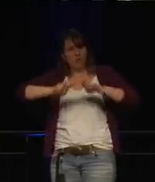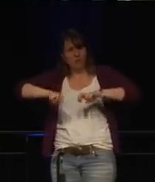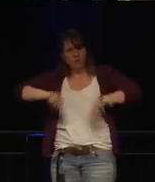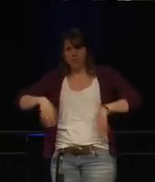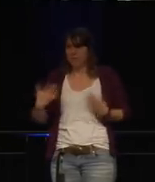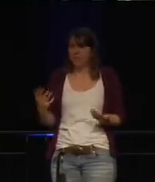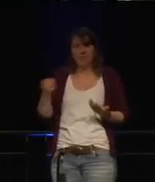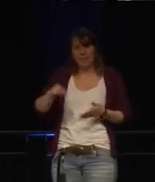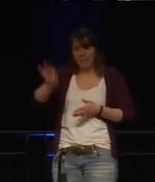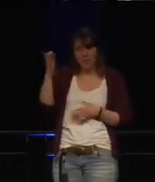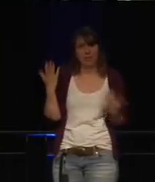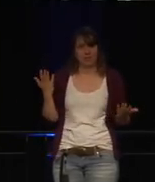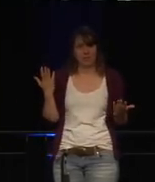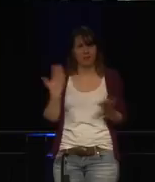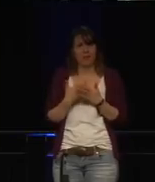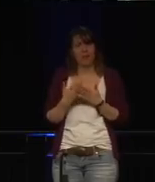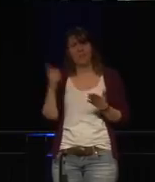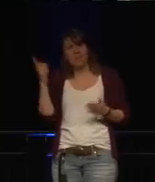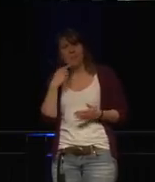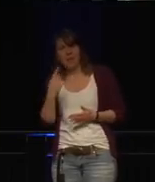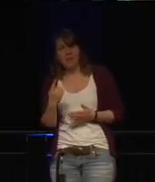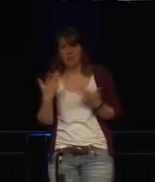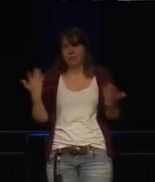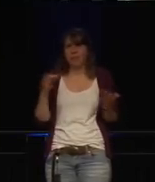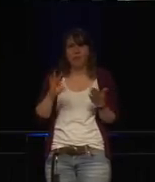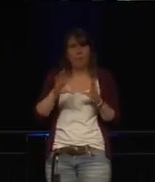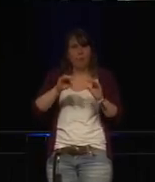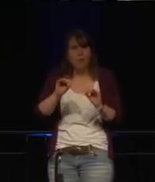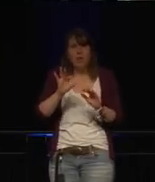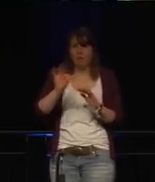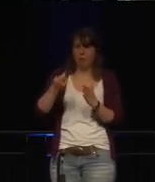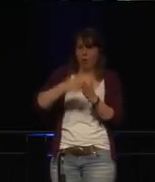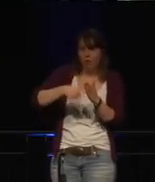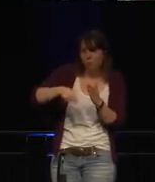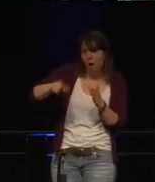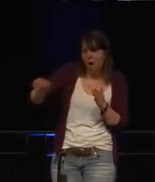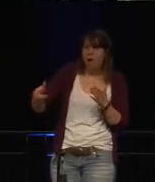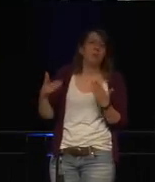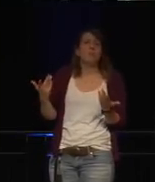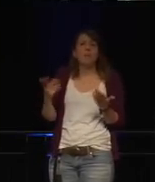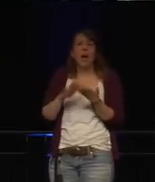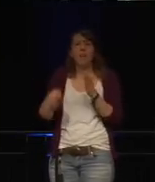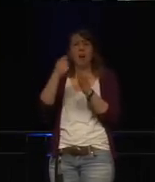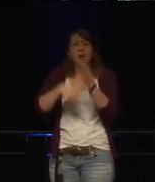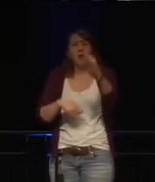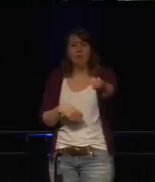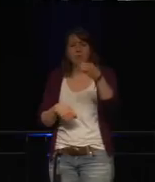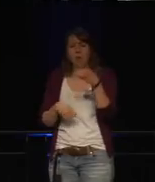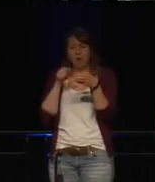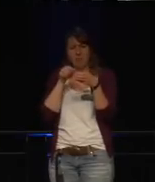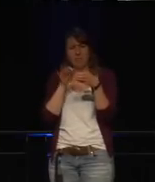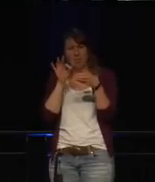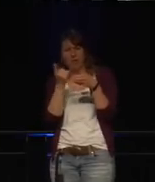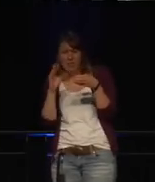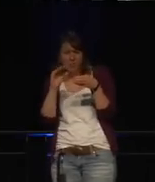Privatsphärenamte, hat gesagt, es ist nicht klar, wo die Informationen